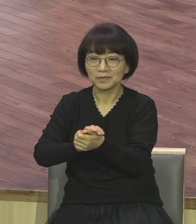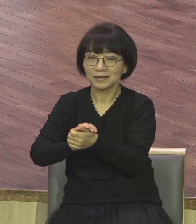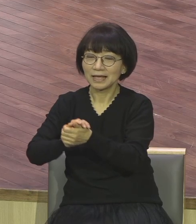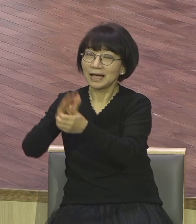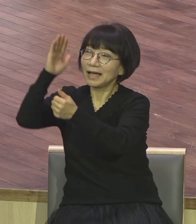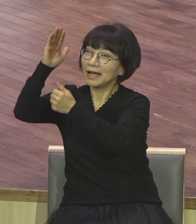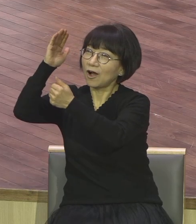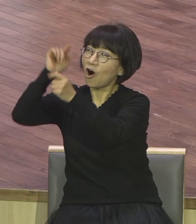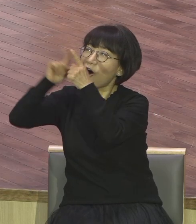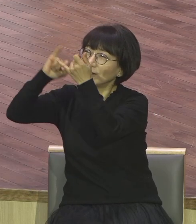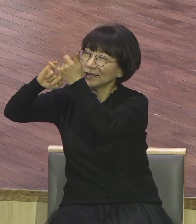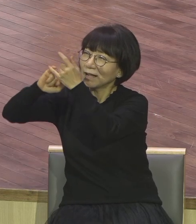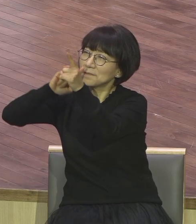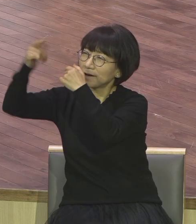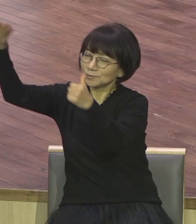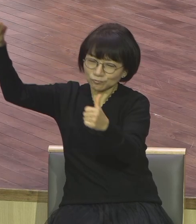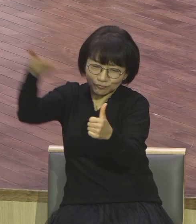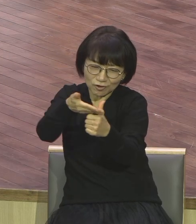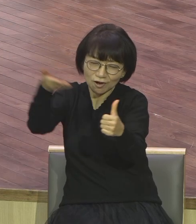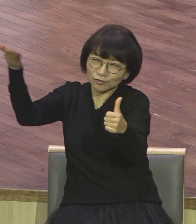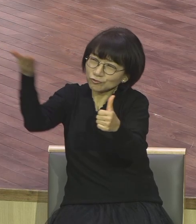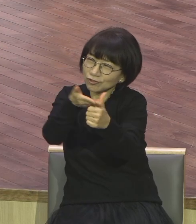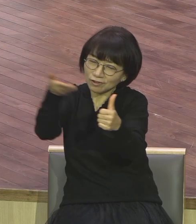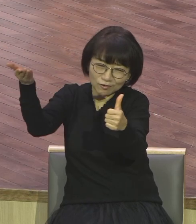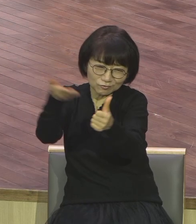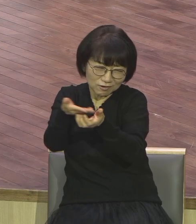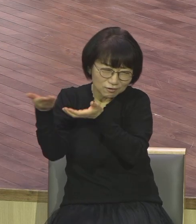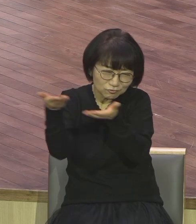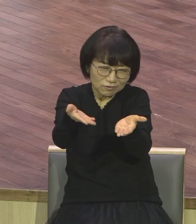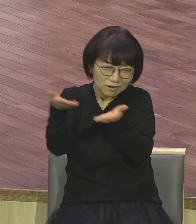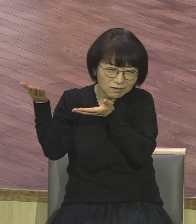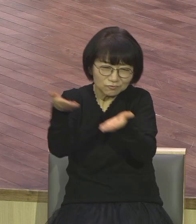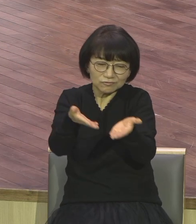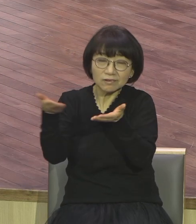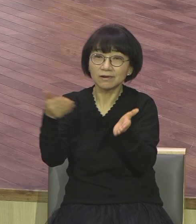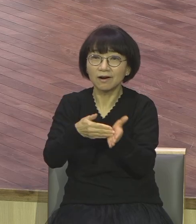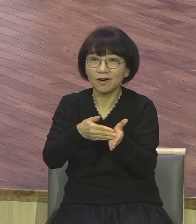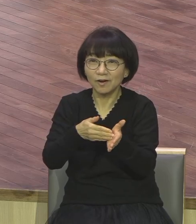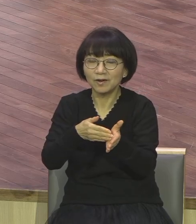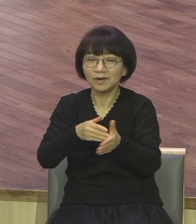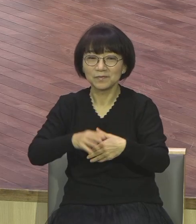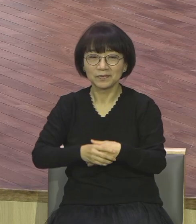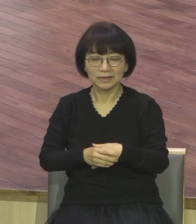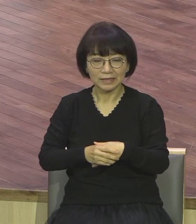주었어요. 은약의 말씀. 하나님이 주신 말씀은 인간 상식으로 이해 안 돼요.